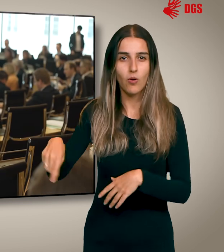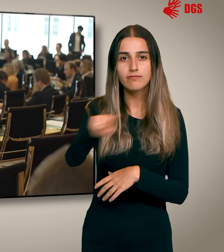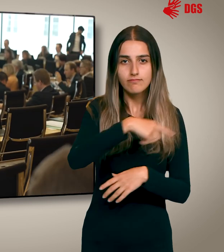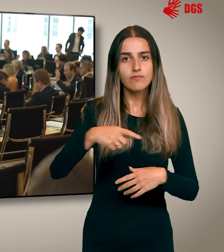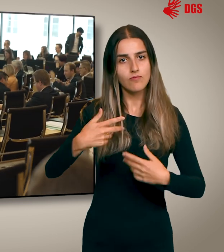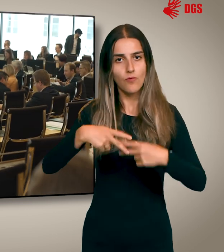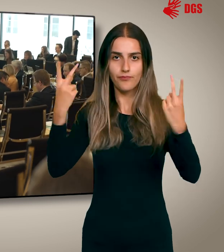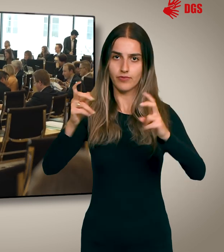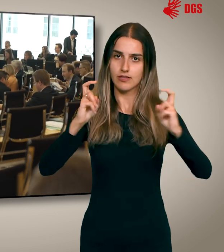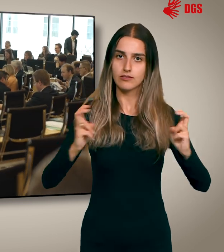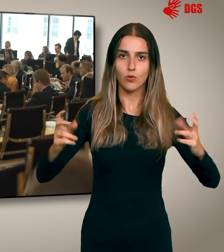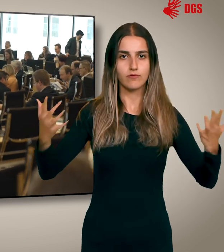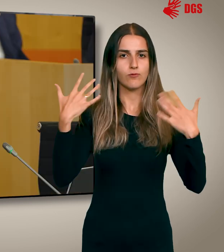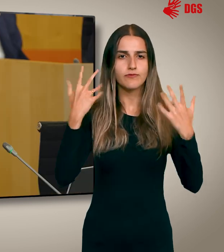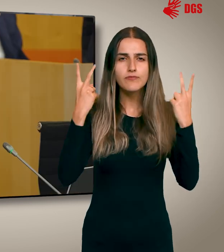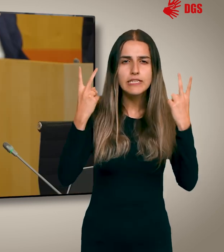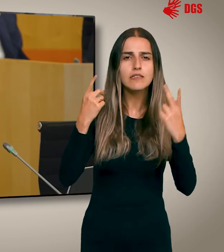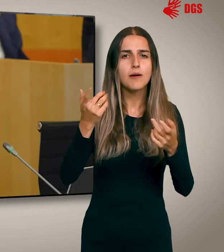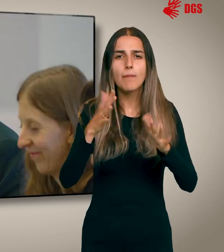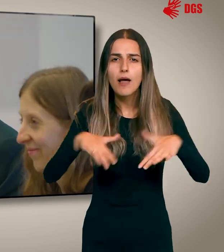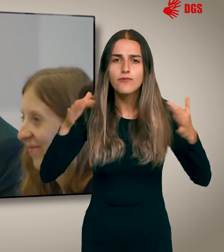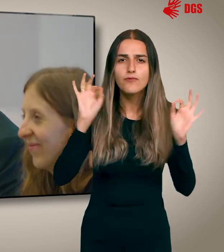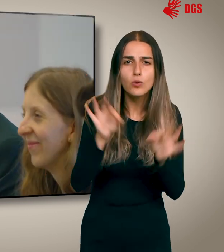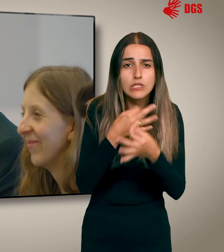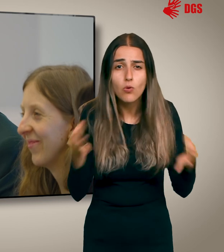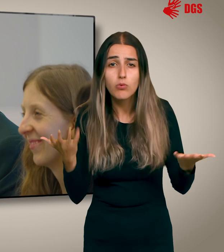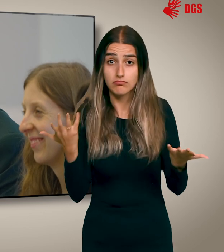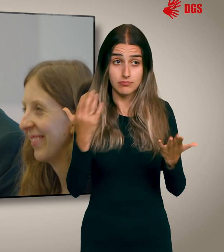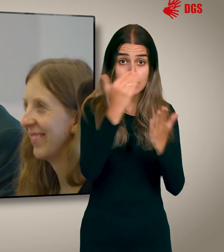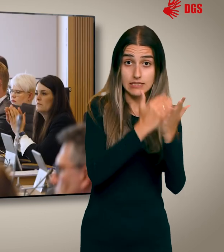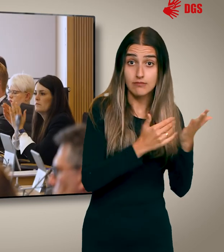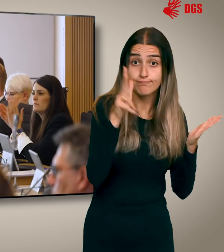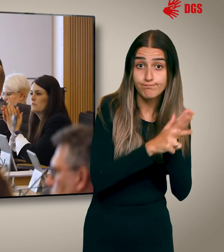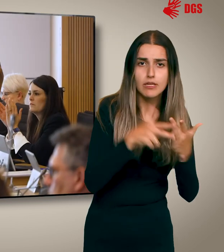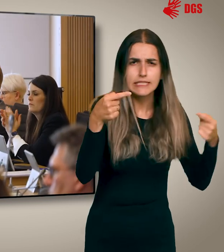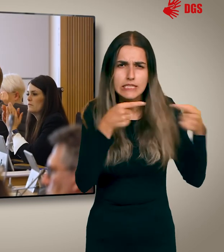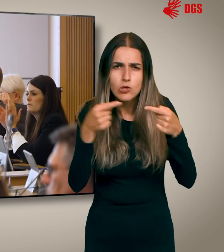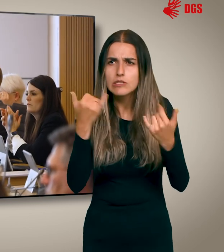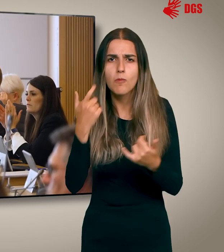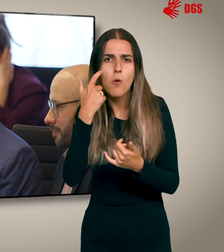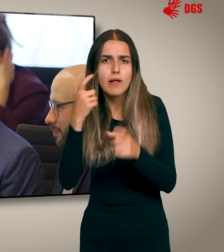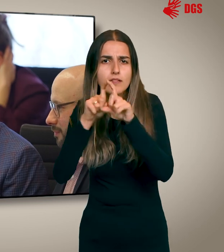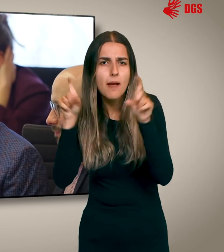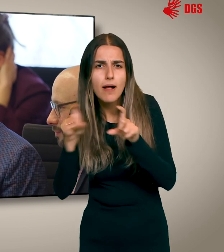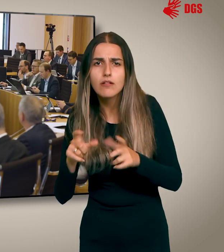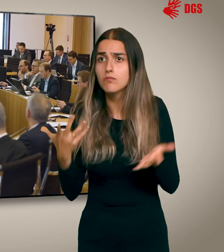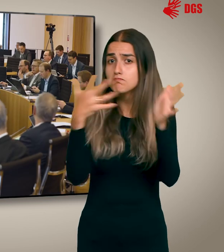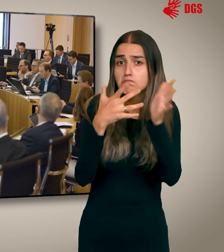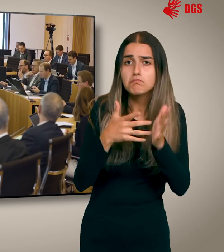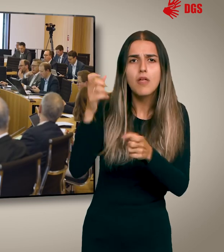öffentlichen Plenarsitzung wichtige Parlamentsfunktionen aus. Sie beschließen Gesetze, diskutieren über aktuelle Themen und kontrollieren durch ihre Arbeit